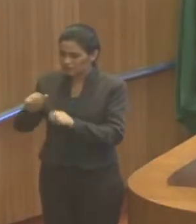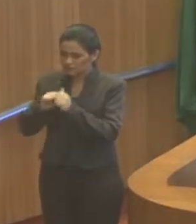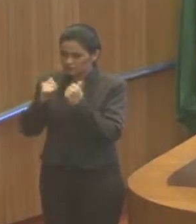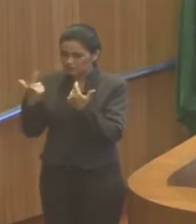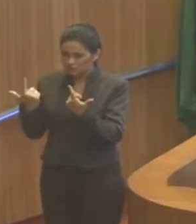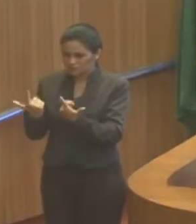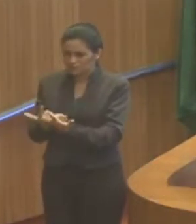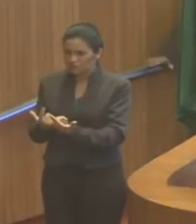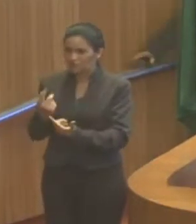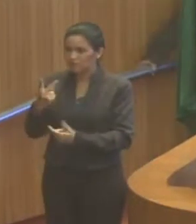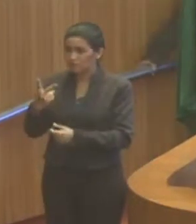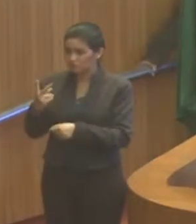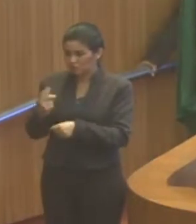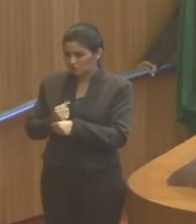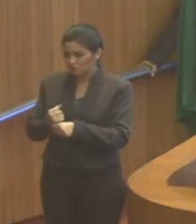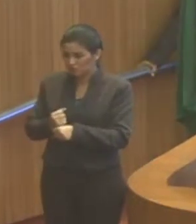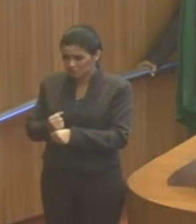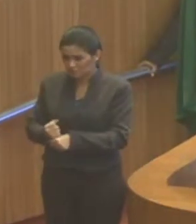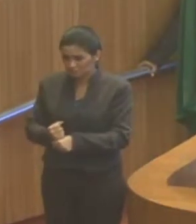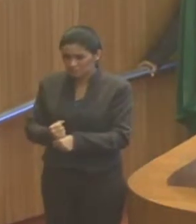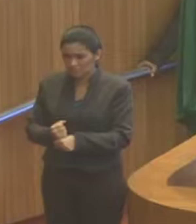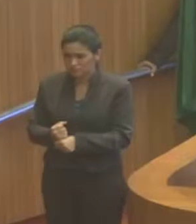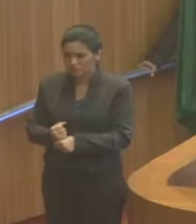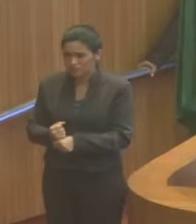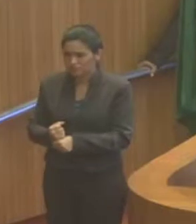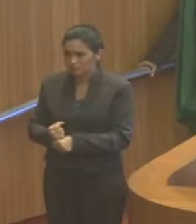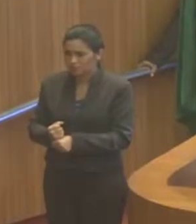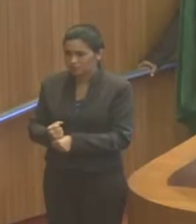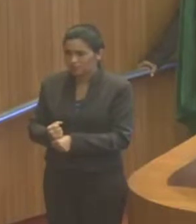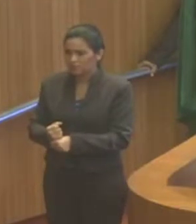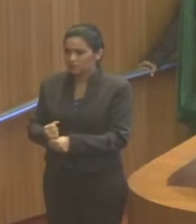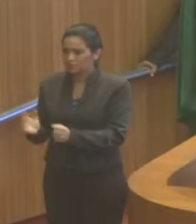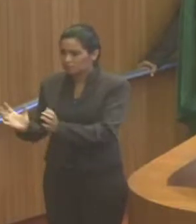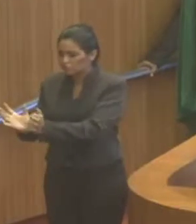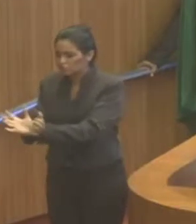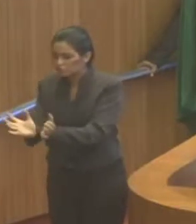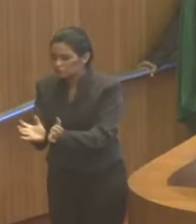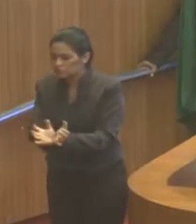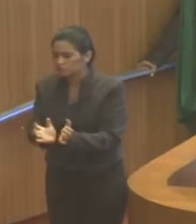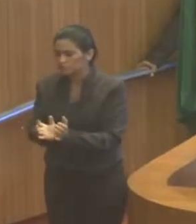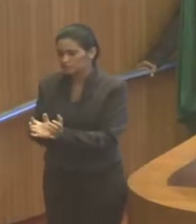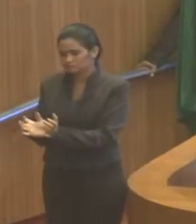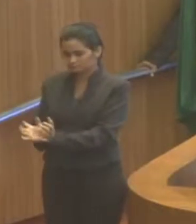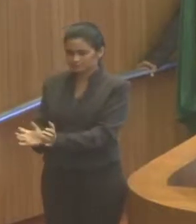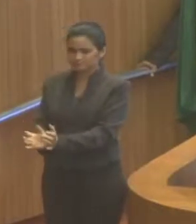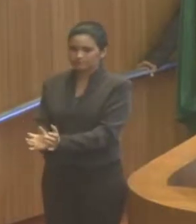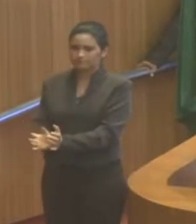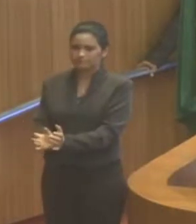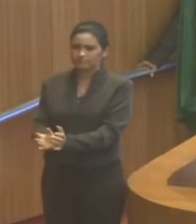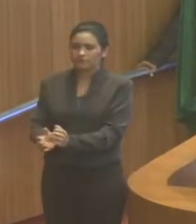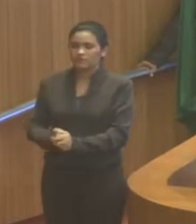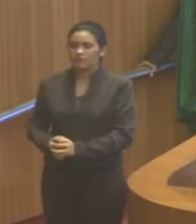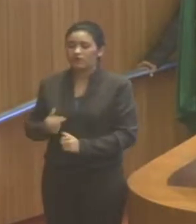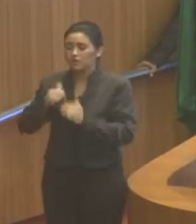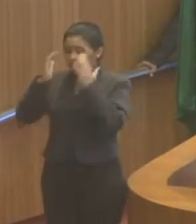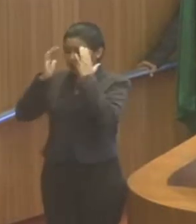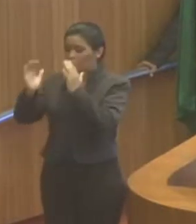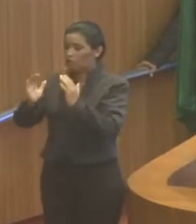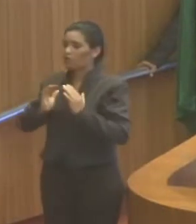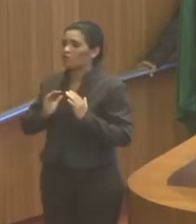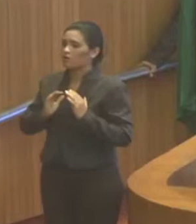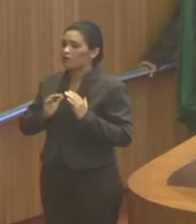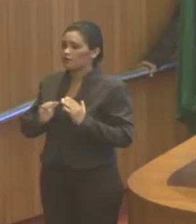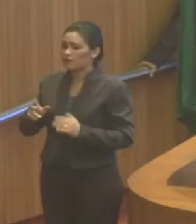dois primeiros anos se voltaram para as comissões. Tive a honra de presidir a comissão parlamentar de